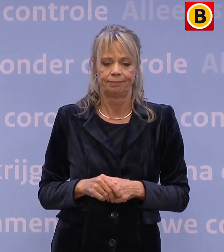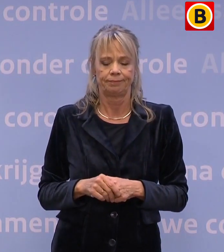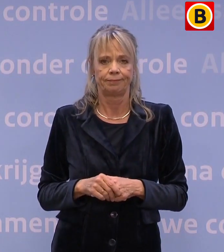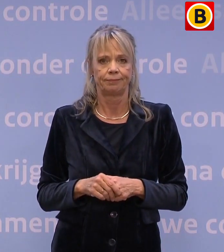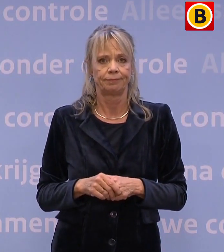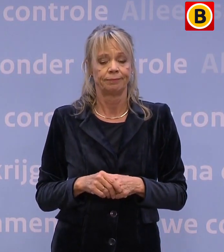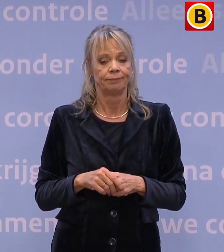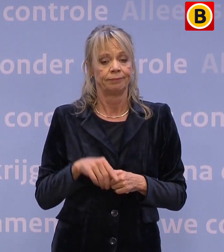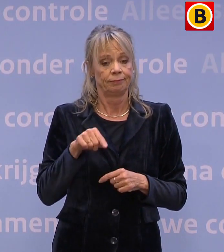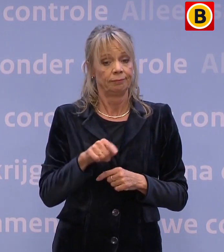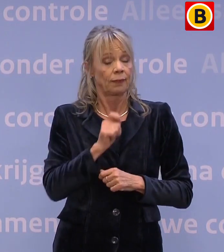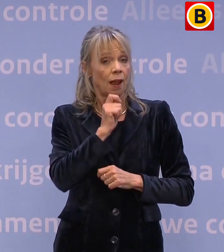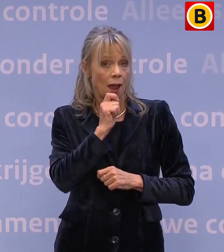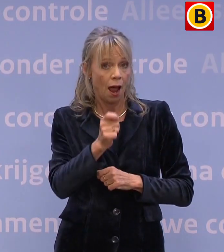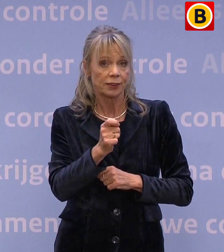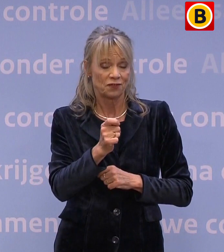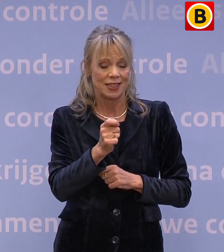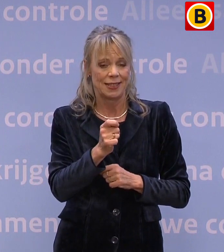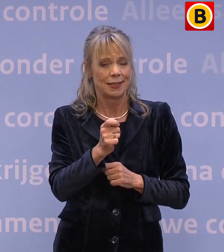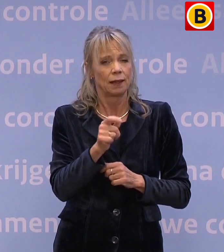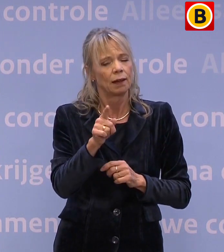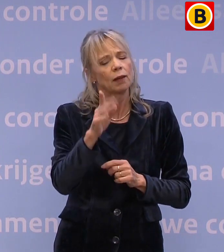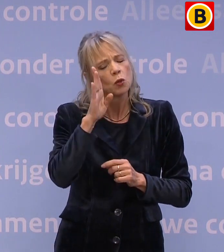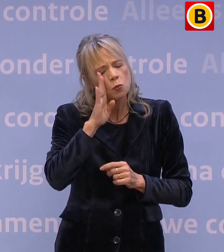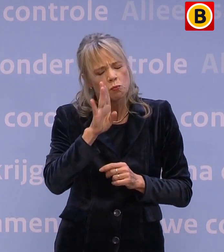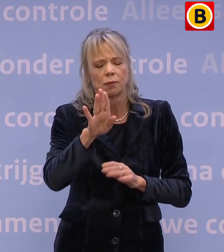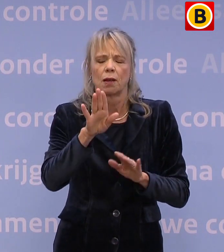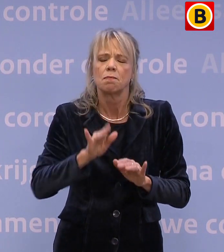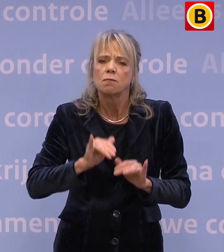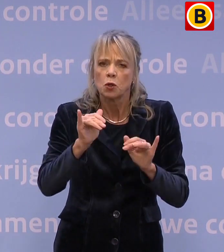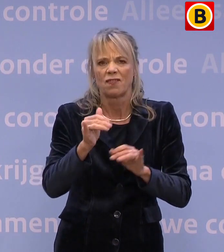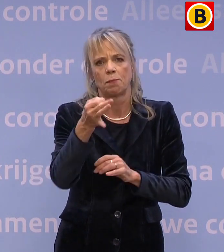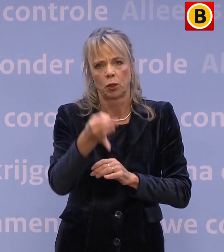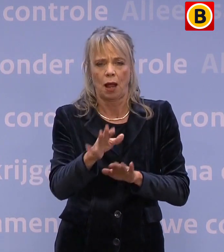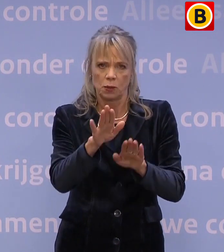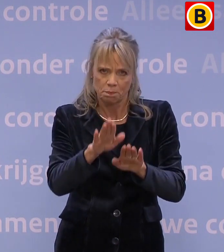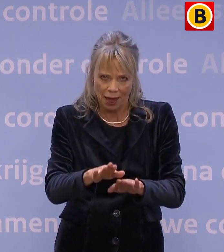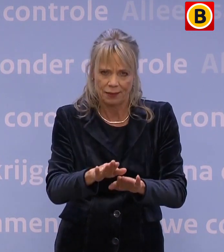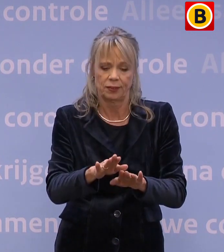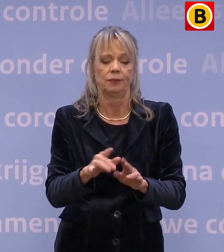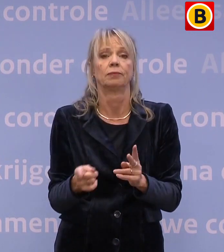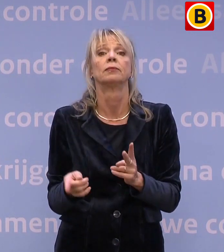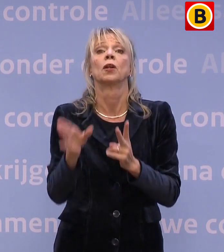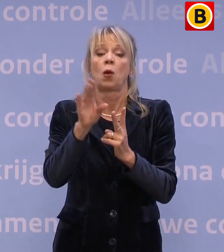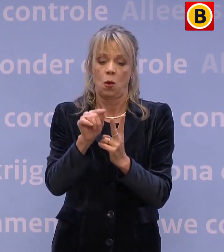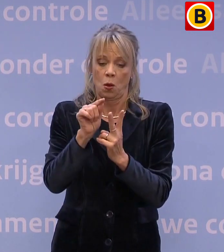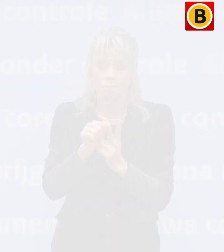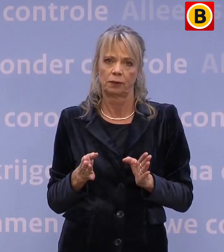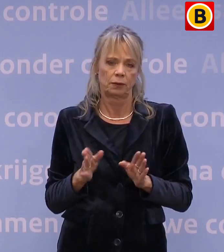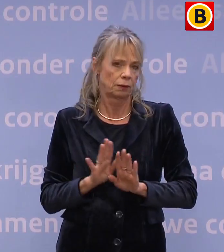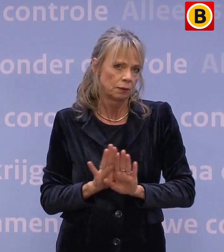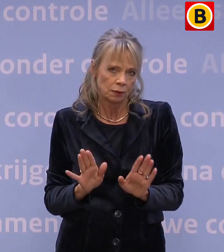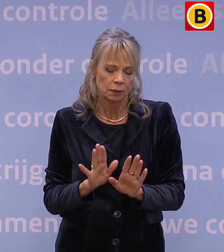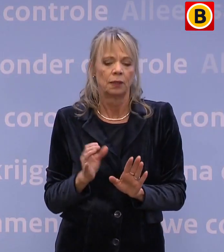verlengde van het advies, blijf zoveel mogelijk thuis, passen we vandaag ook het buitenlandse reisadvies aan.